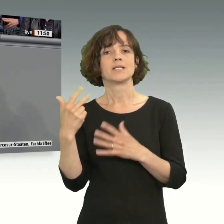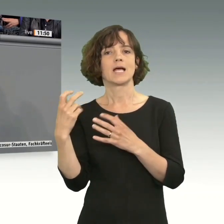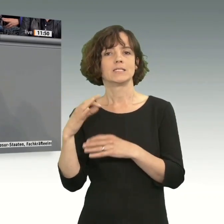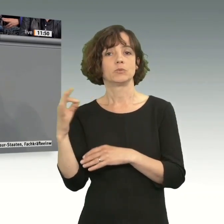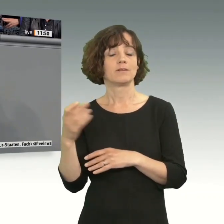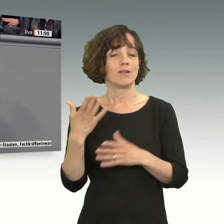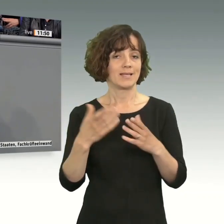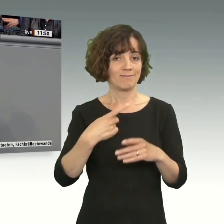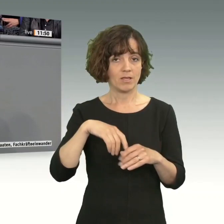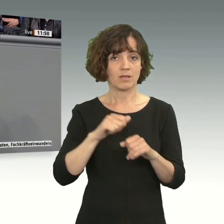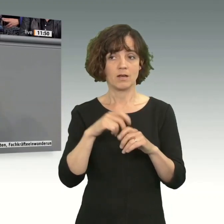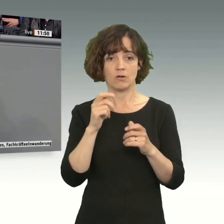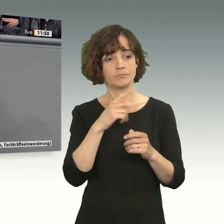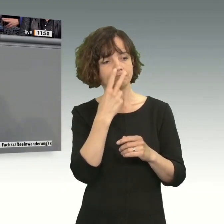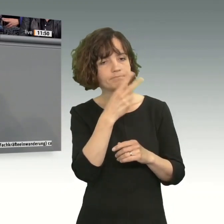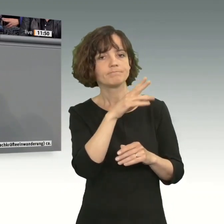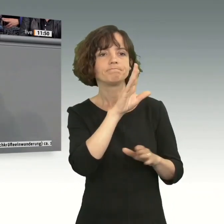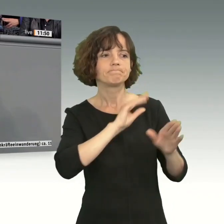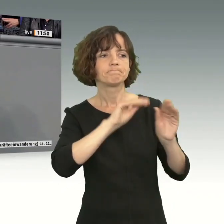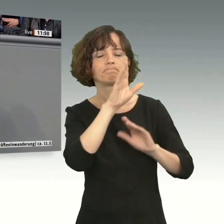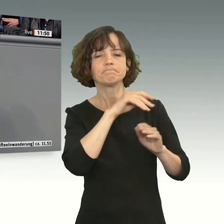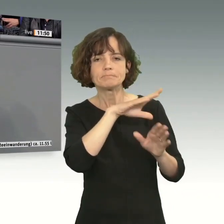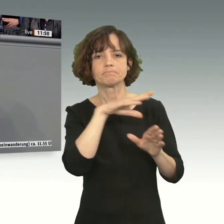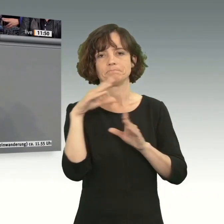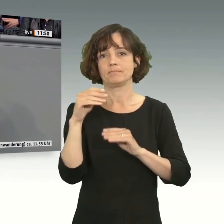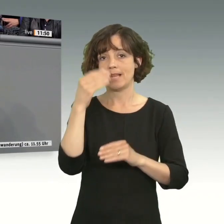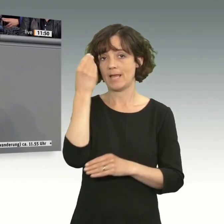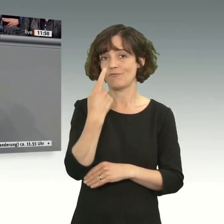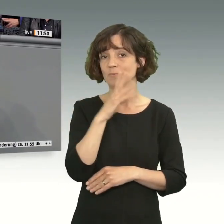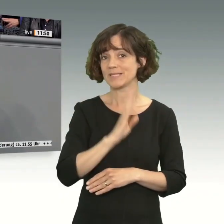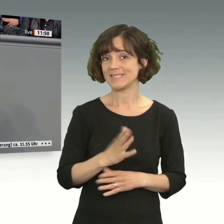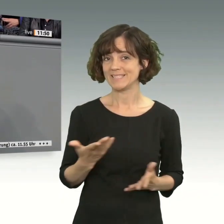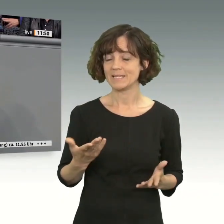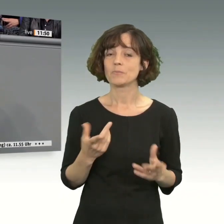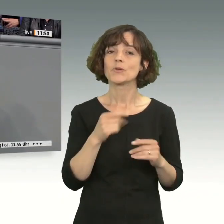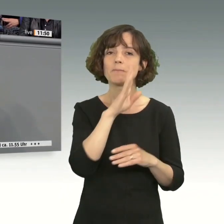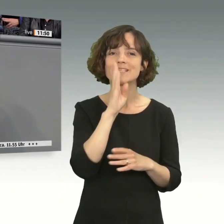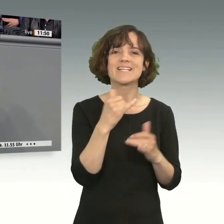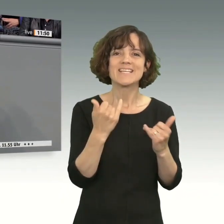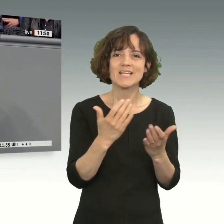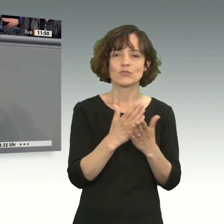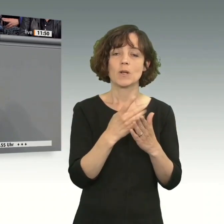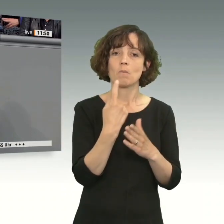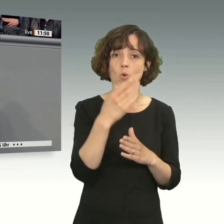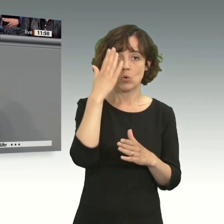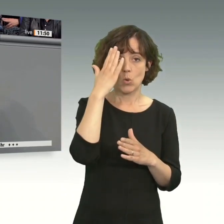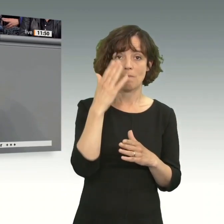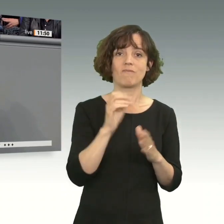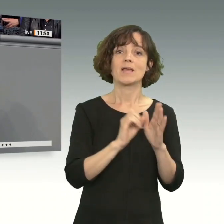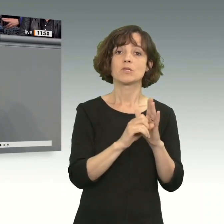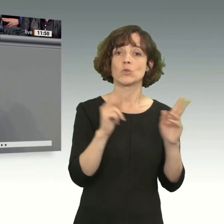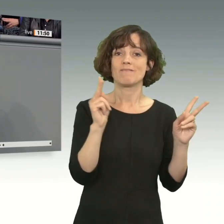Also vielleicht können wir auch hier und da auch mal was von Brasilien lernen. Insofern ist es so, dass Brasilien schon jetzt pro Kopf deutlich weniger